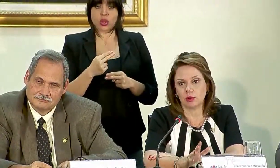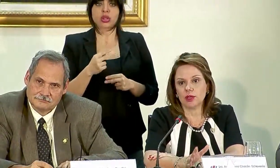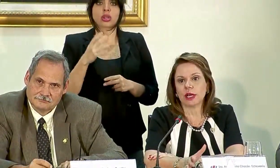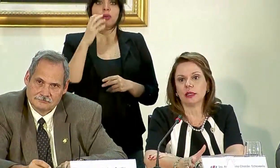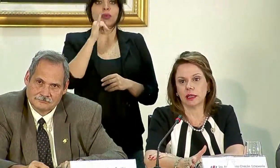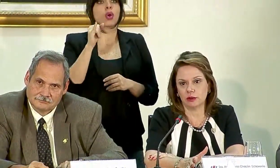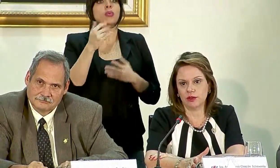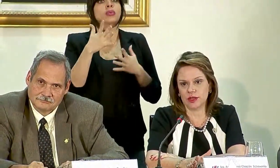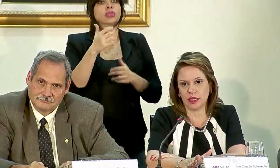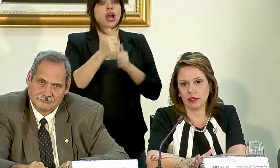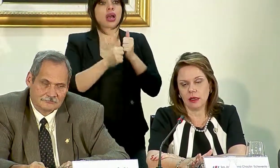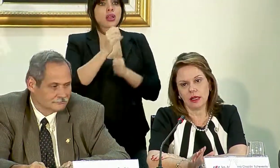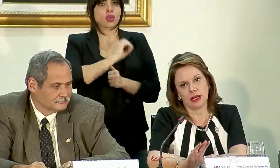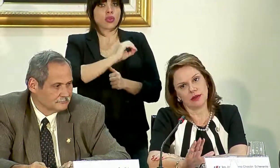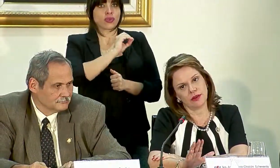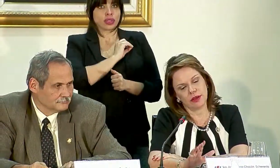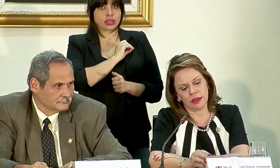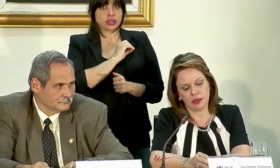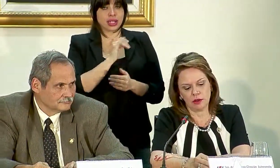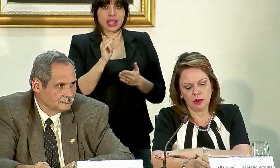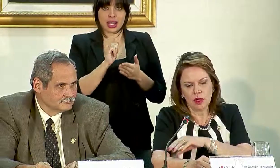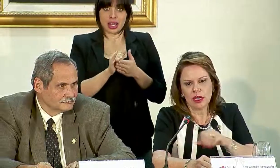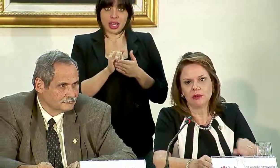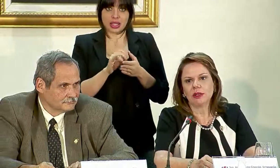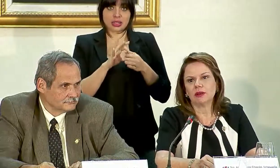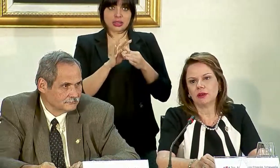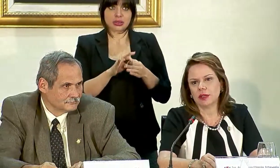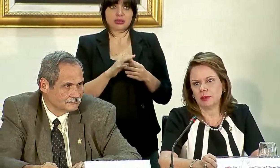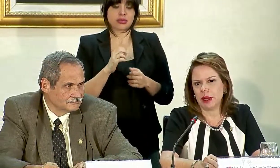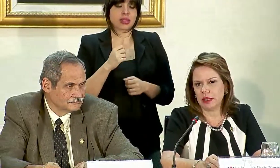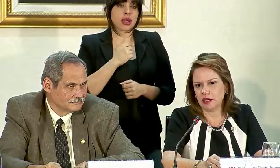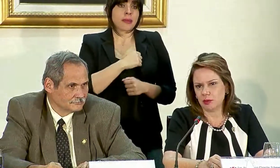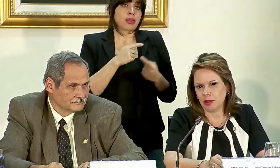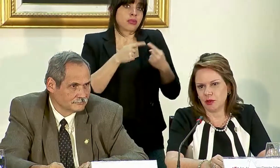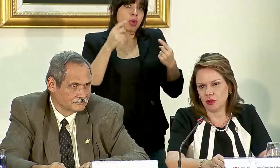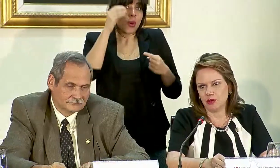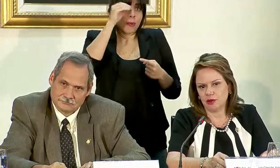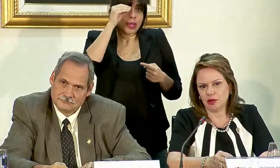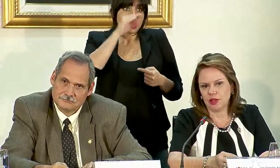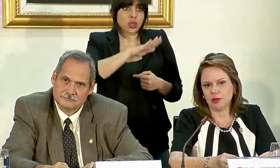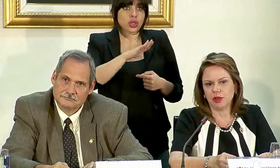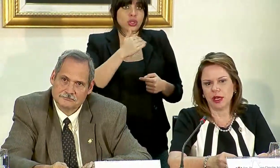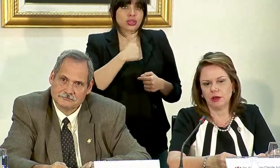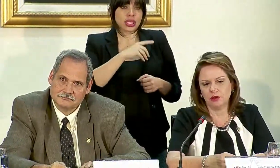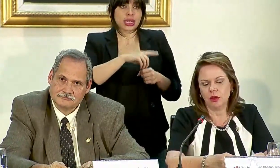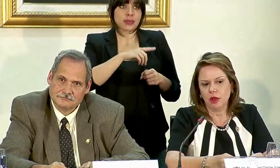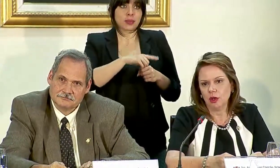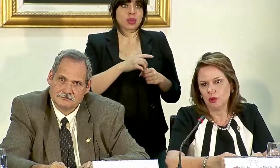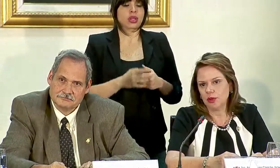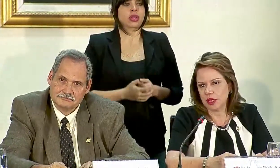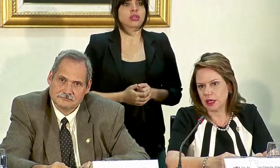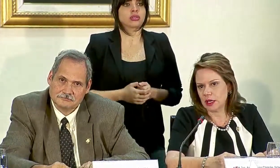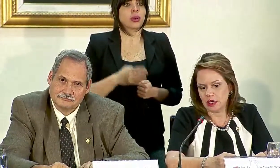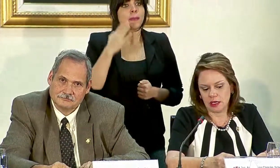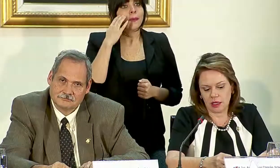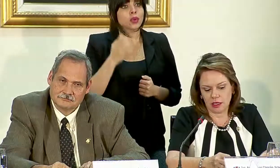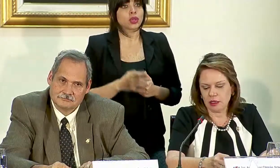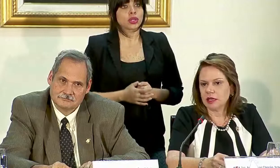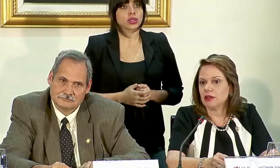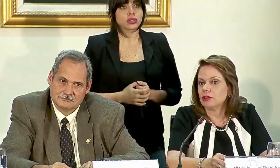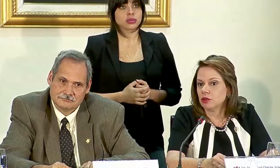considerado como ya candidato oficial. En ese sentido, lamento discrepar de la opinión de los señores diputados porque